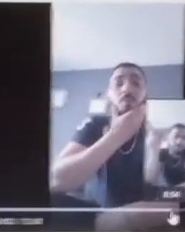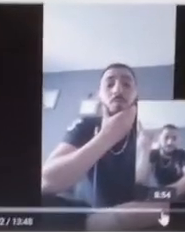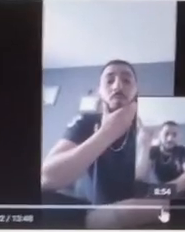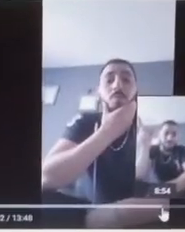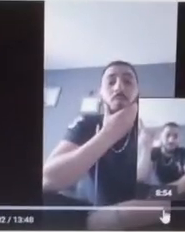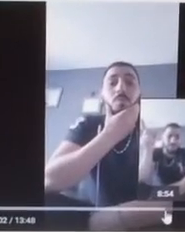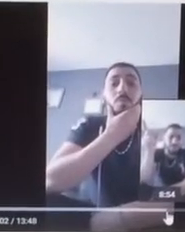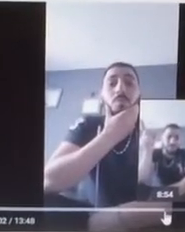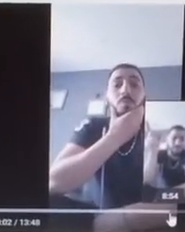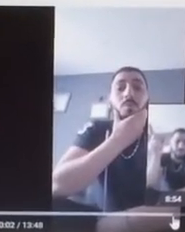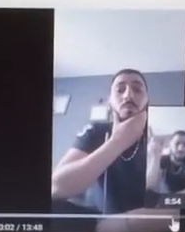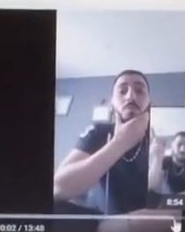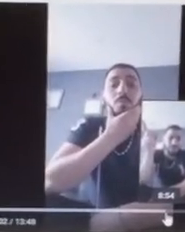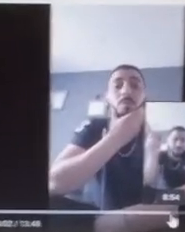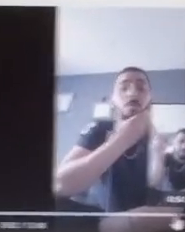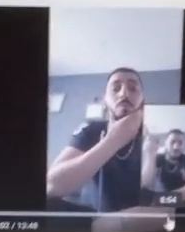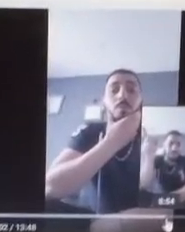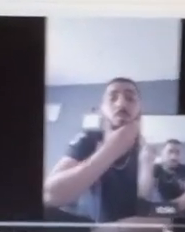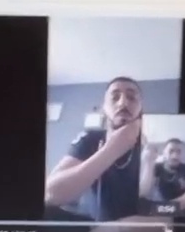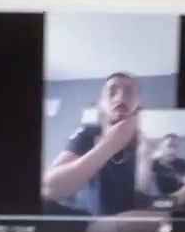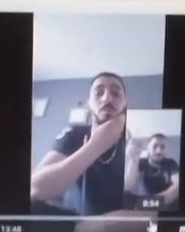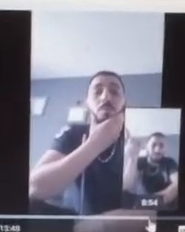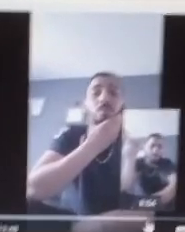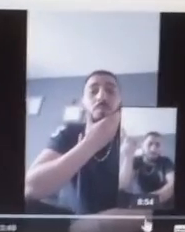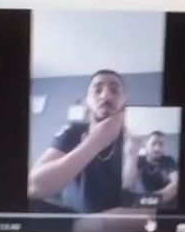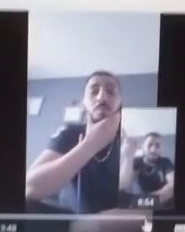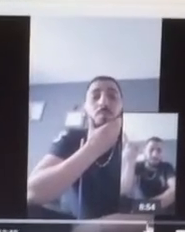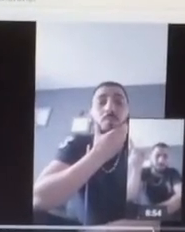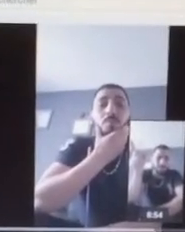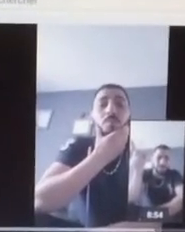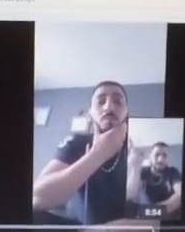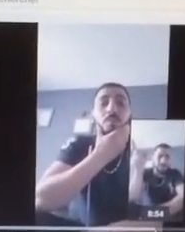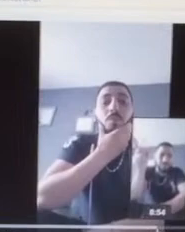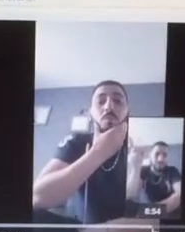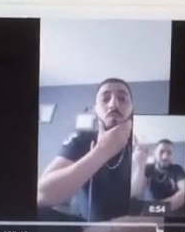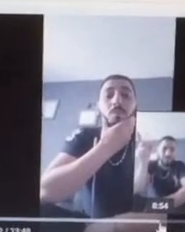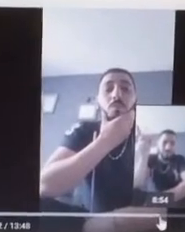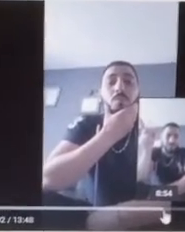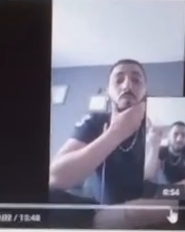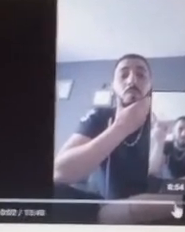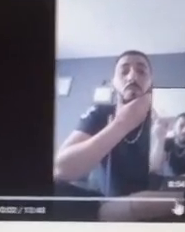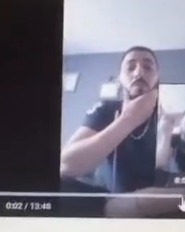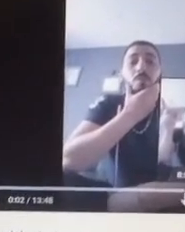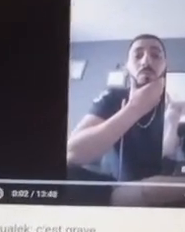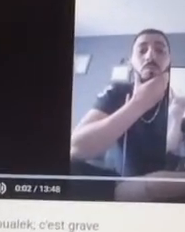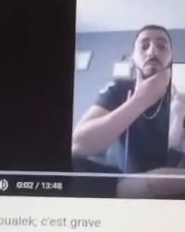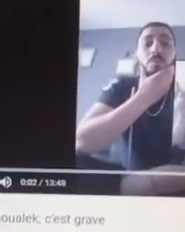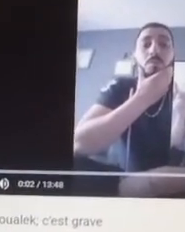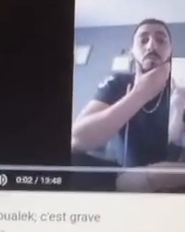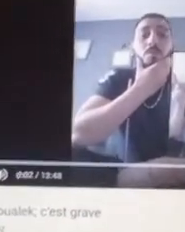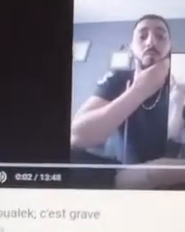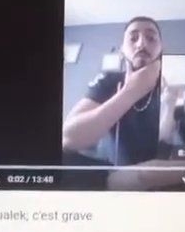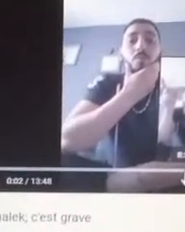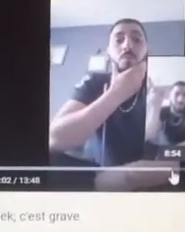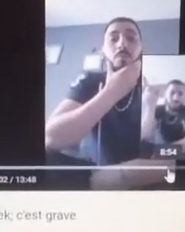tombé sur ce supporter de Damien Malek, donc moi un supporter, je vais un peu fort, en tout cas il trouve